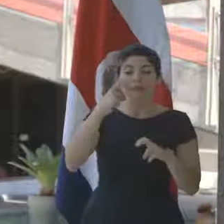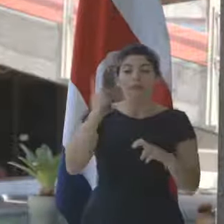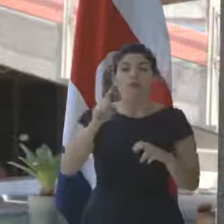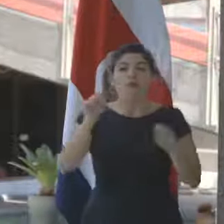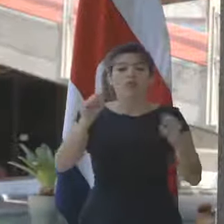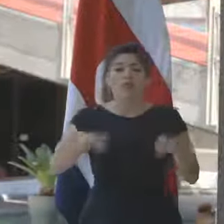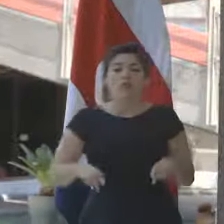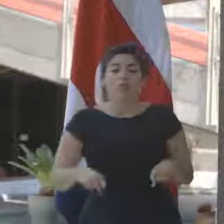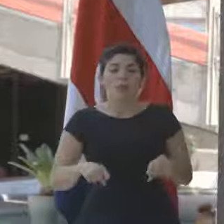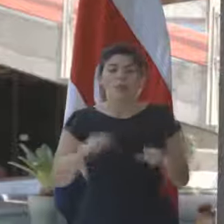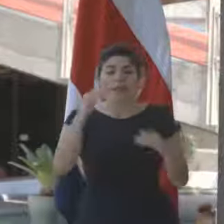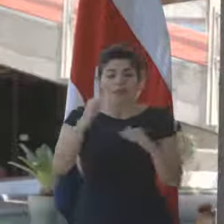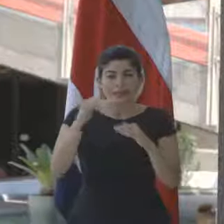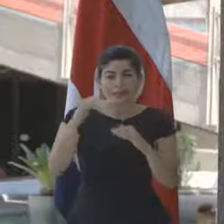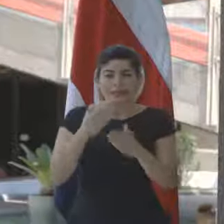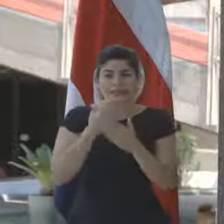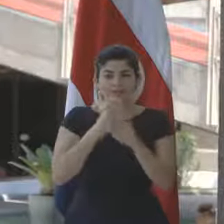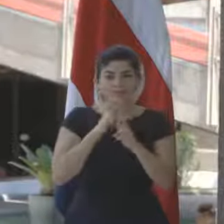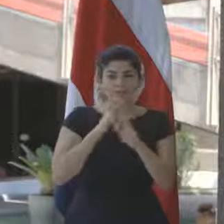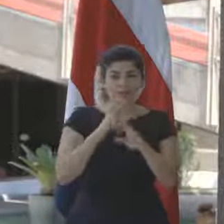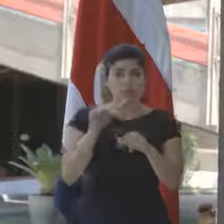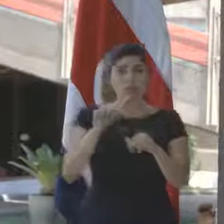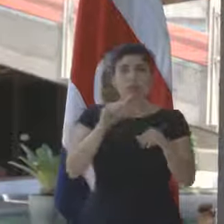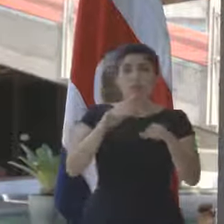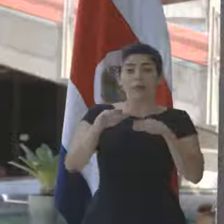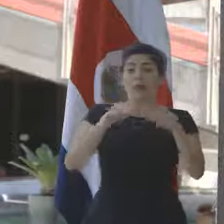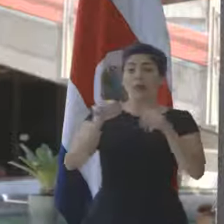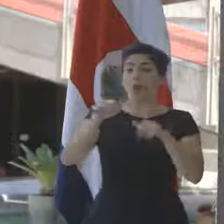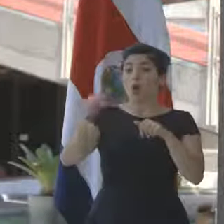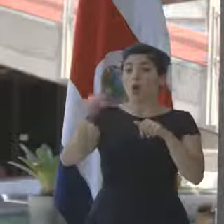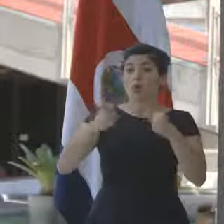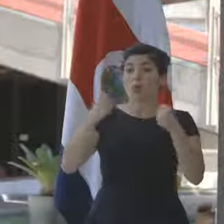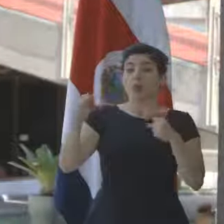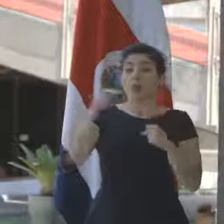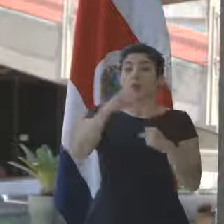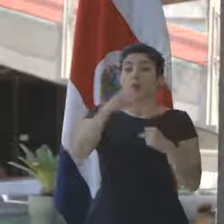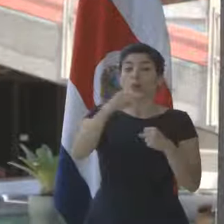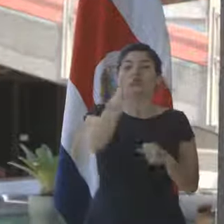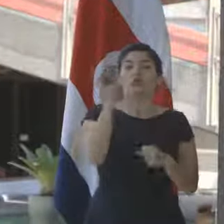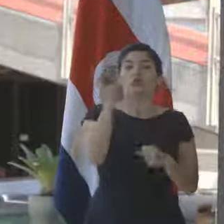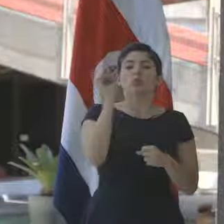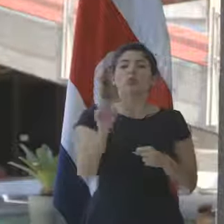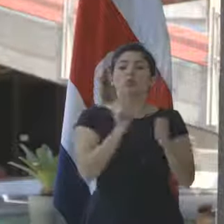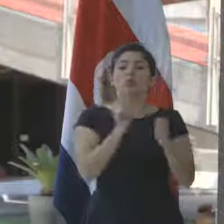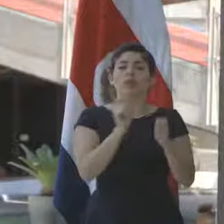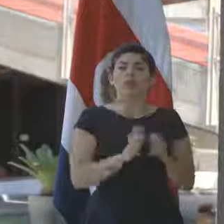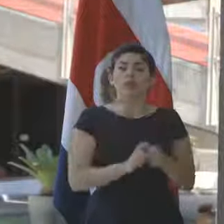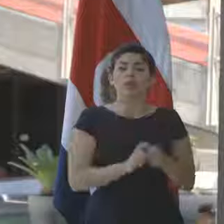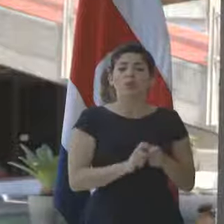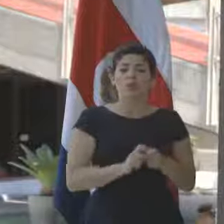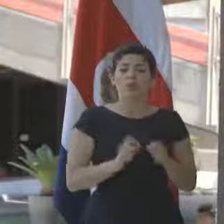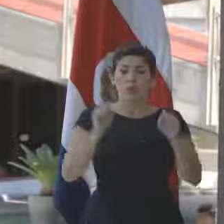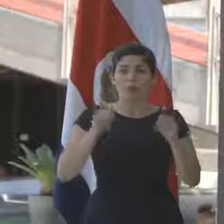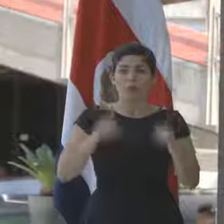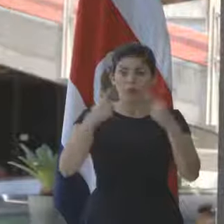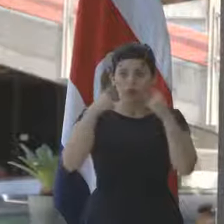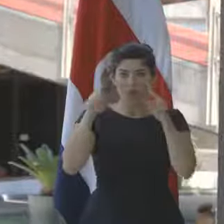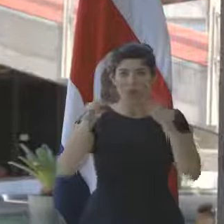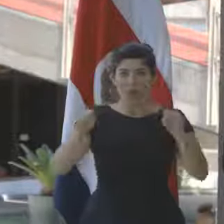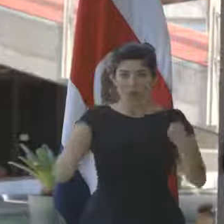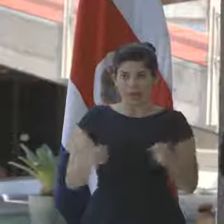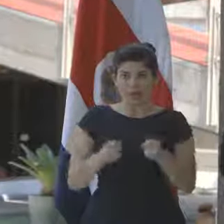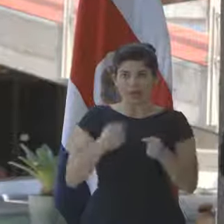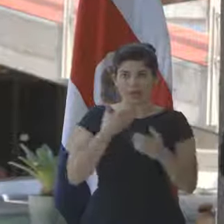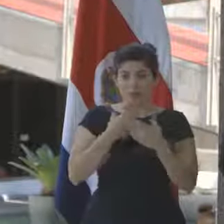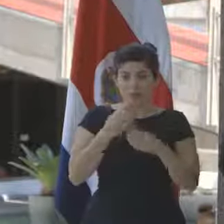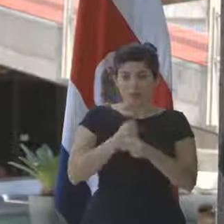obtener eficiencias. El llamado a los otros poderes es buscar dónde son los puntos en que se pueden lograr eficiencias. Y